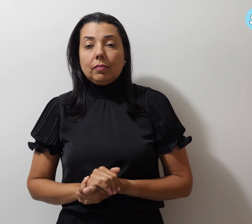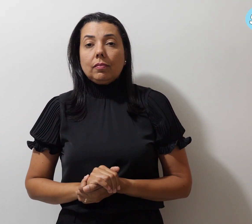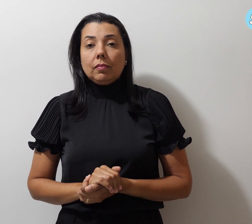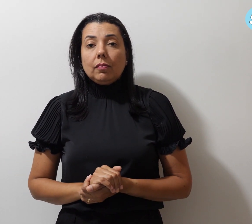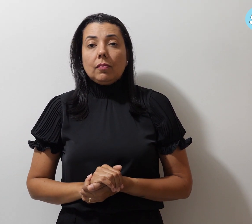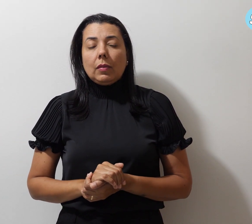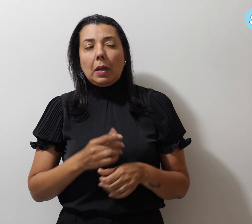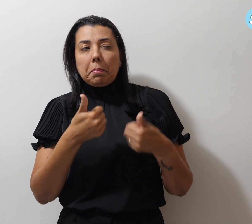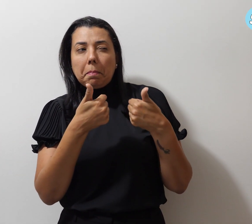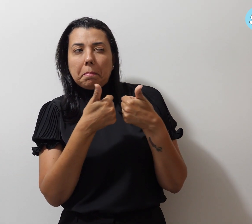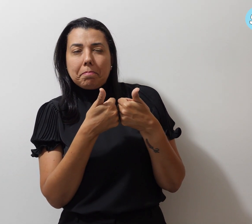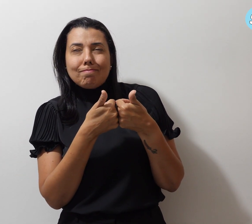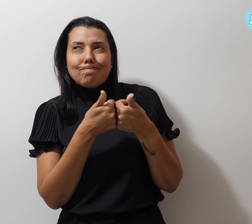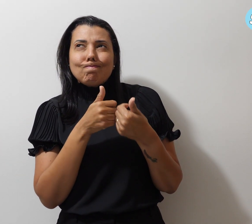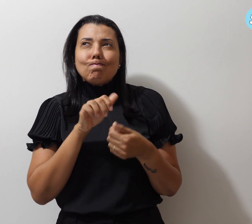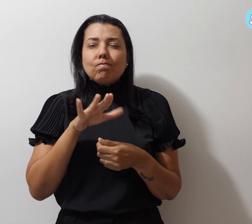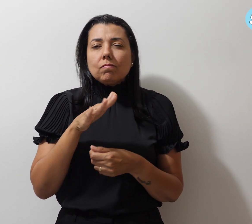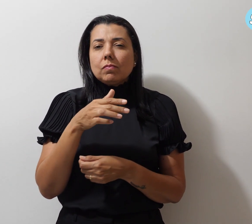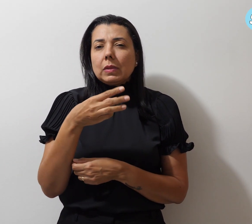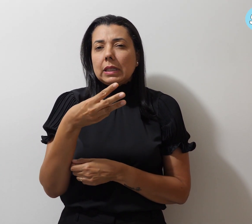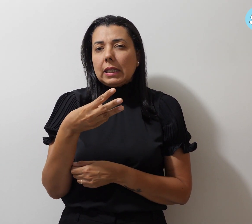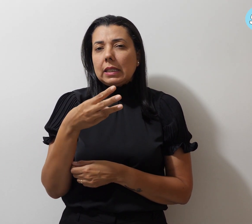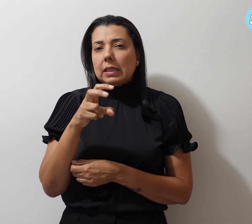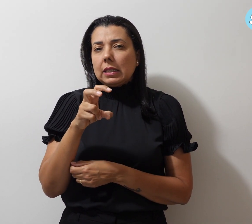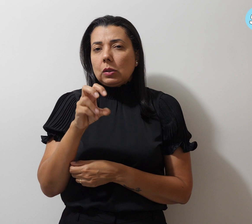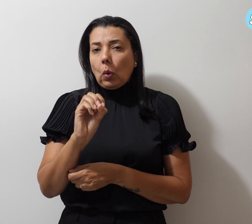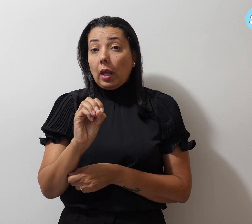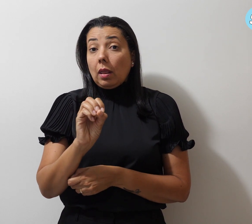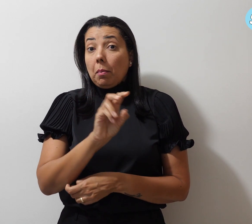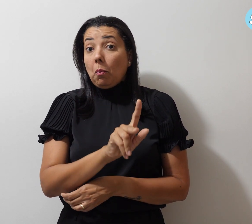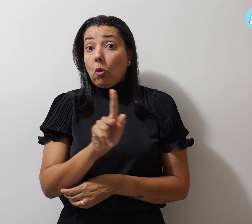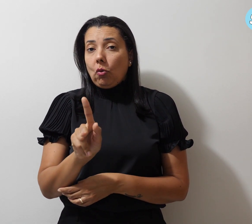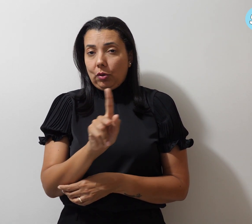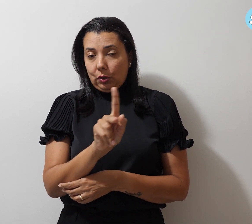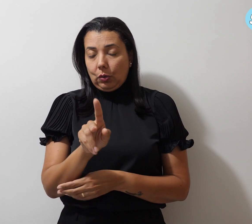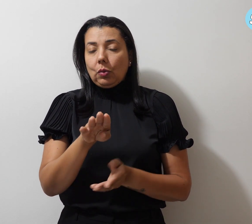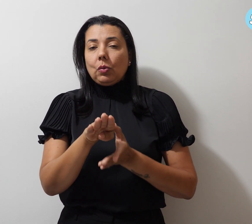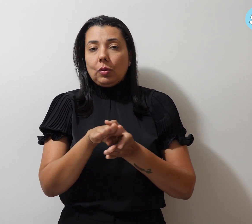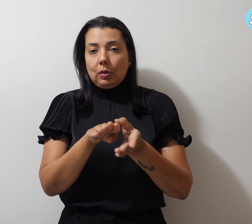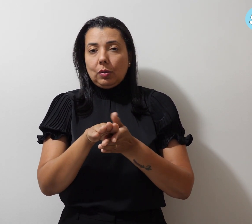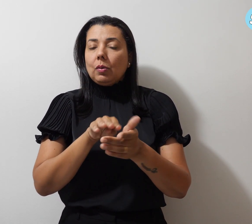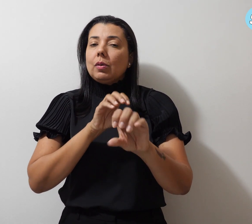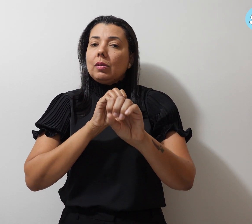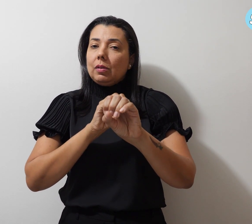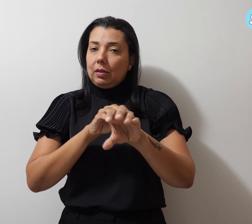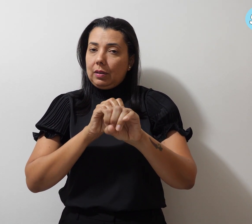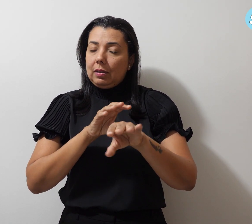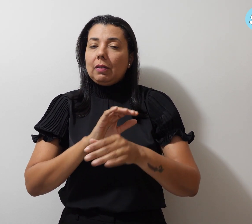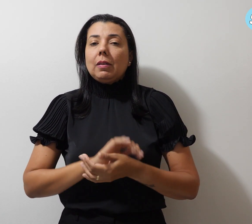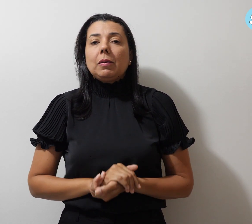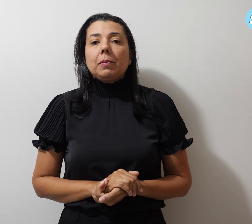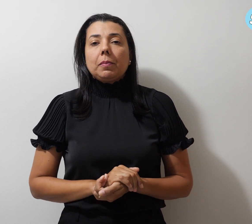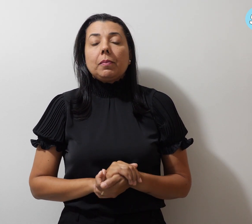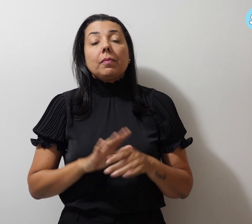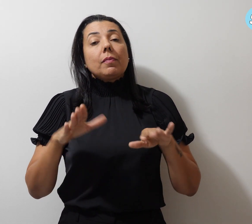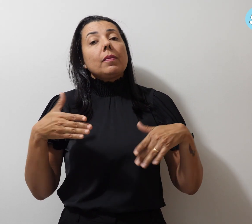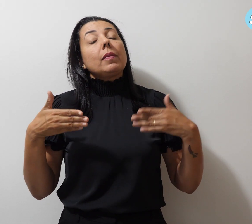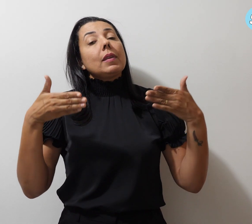Aproximadamente 350 professores e orientadores educacionais participaram do